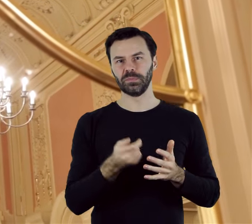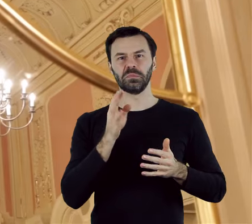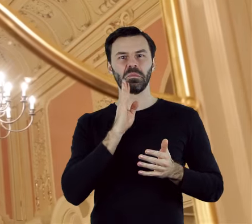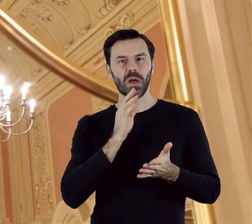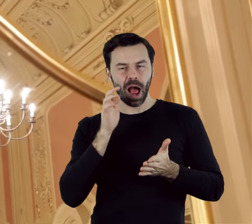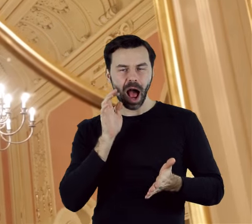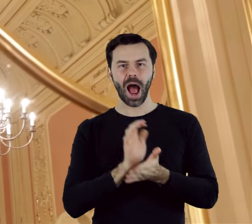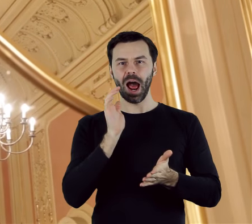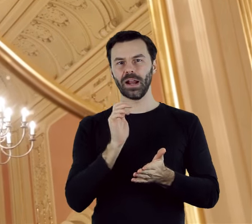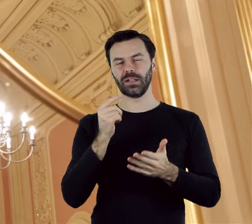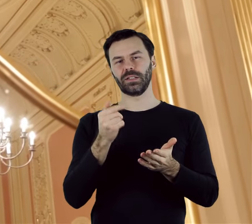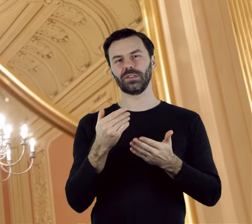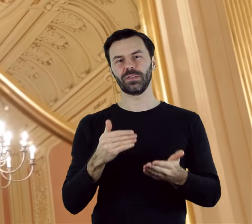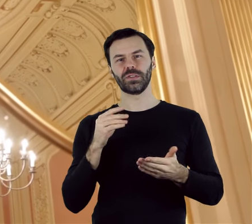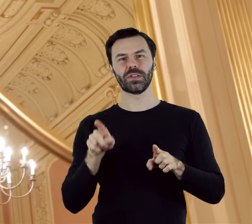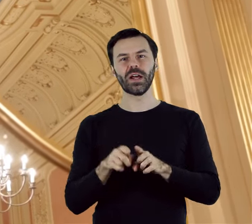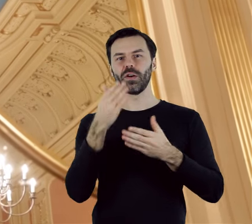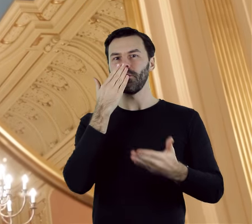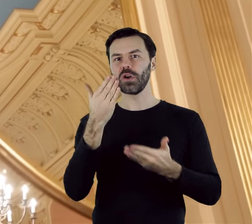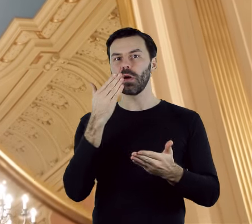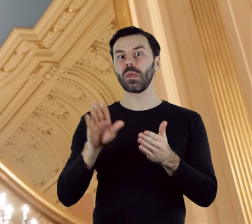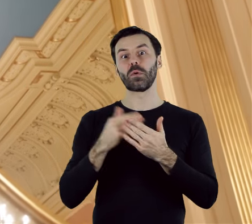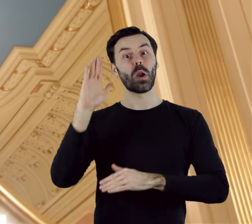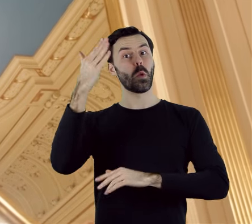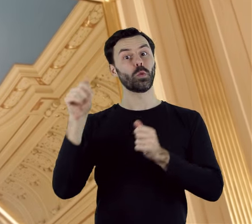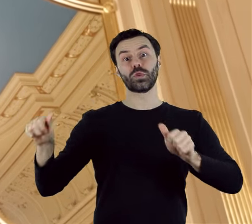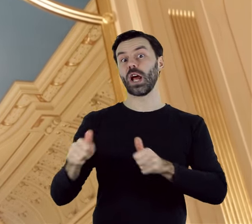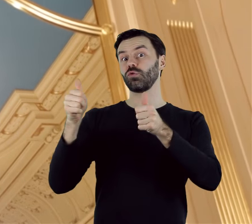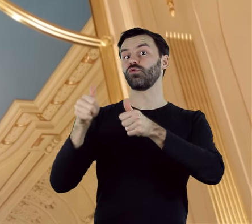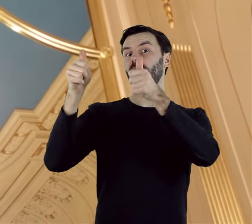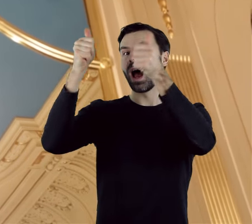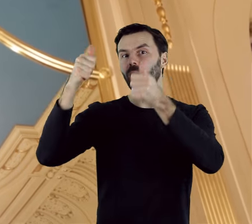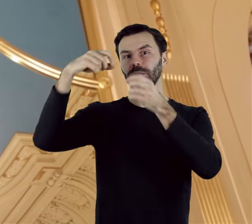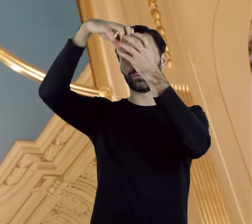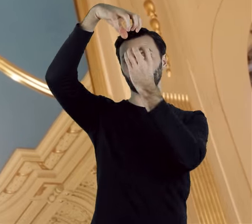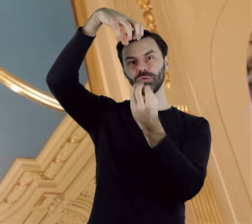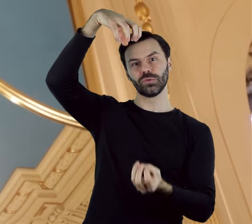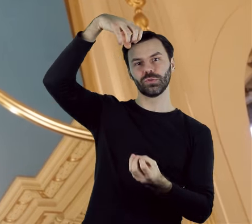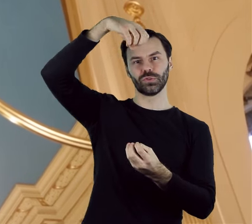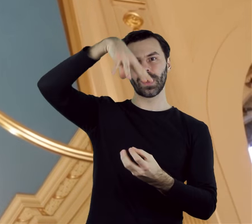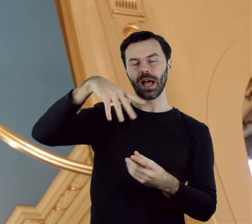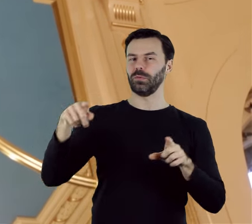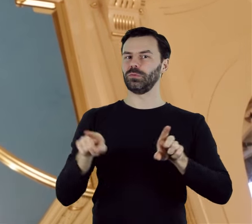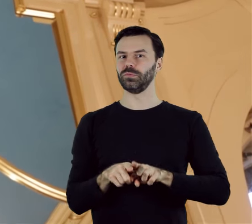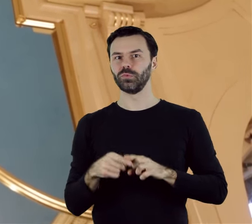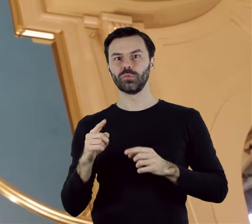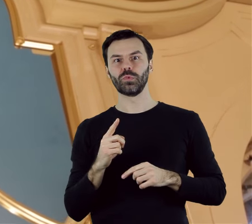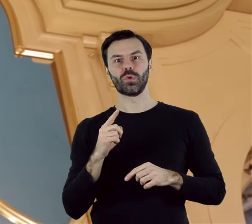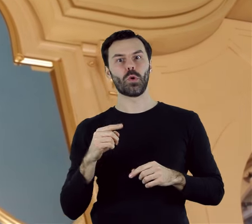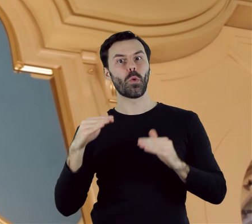wyglądu poszczególnych elementów – kształtu luster, kinkietów oraz żyrandoli. Górna część, zachowana w